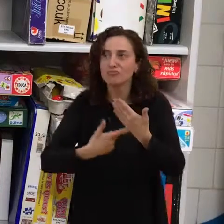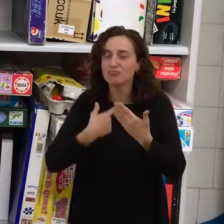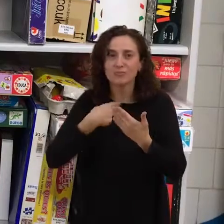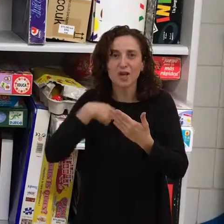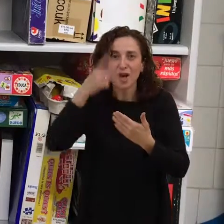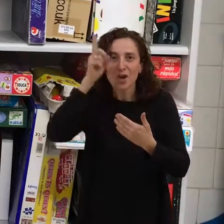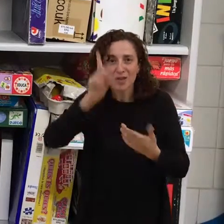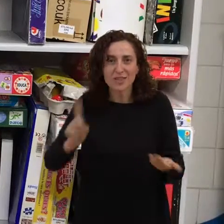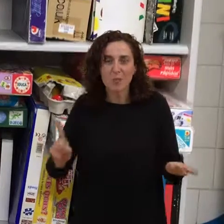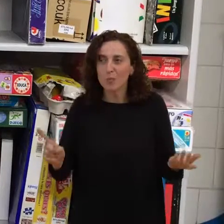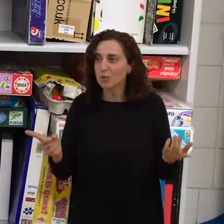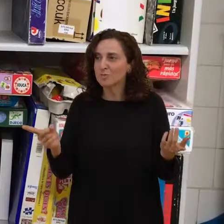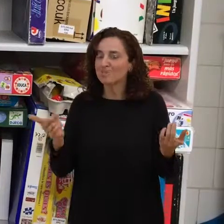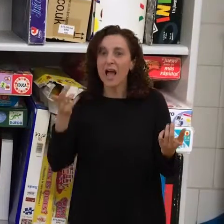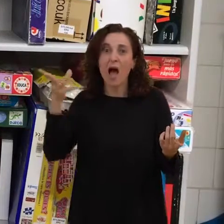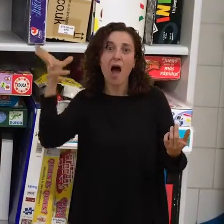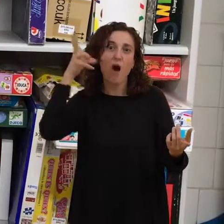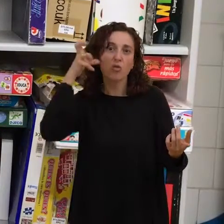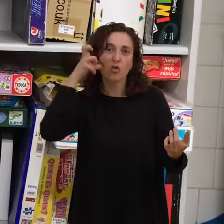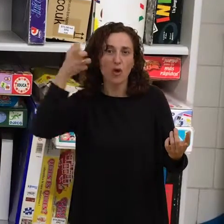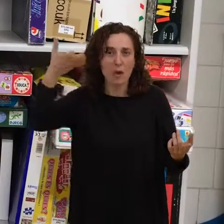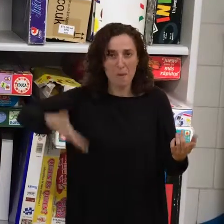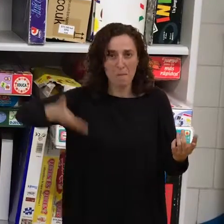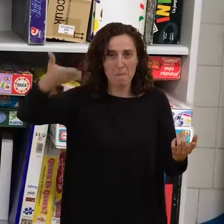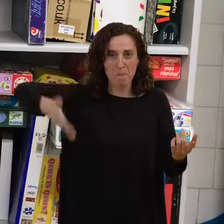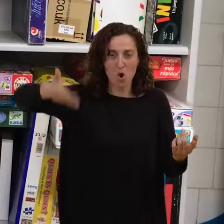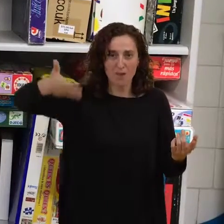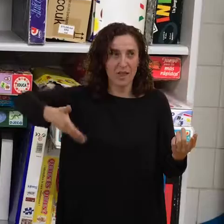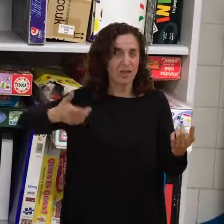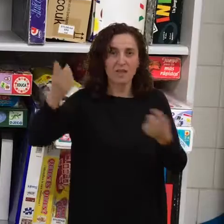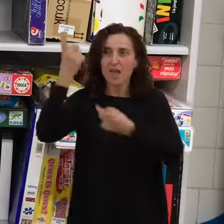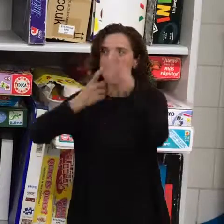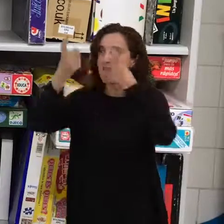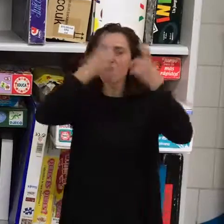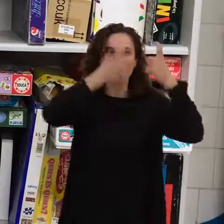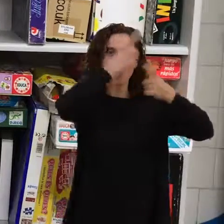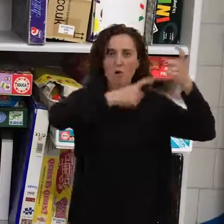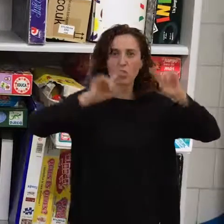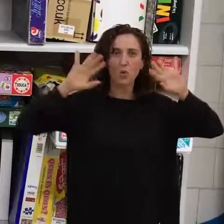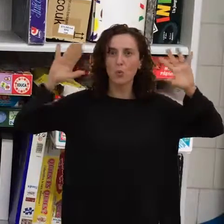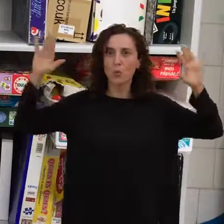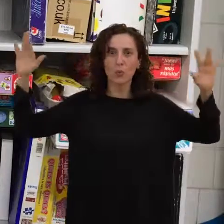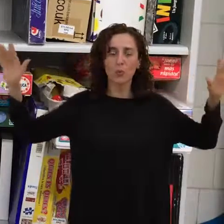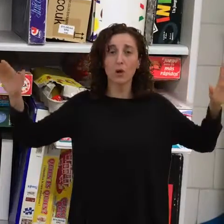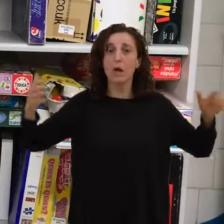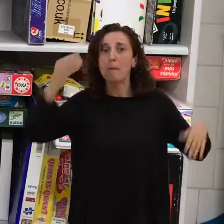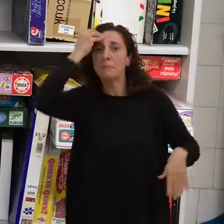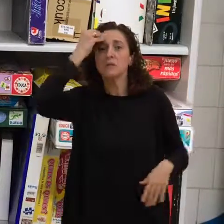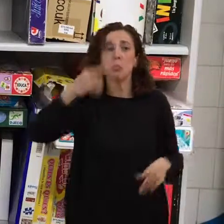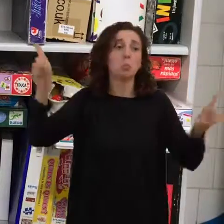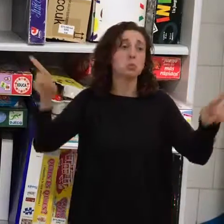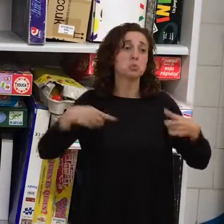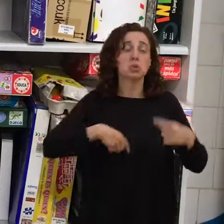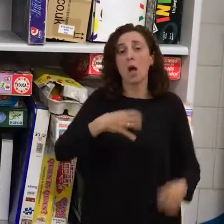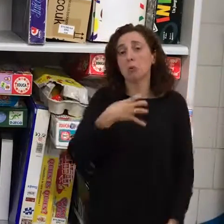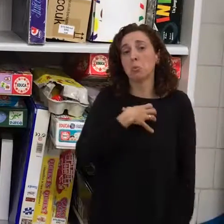nos aporta la audición. Pensamos que, ah, no puedo oír música, ah, no